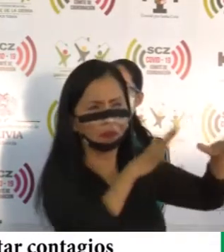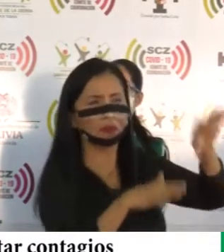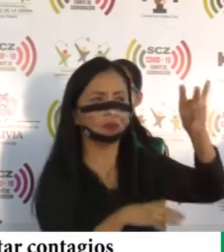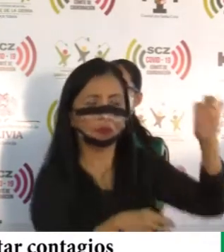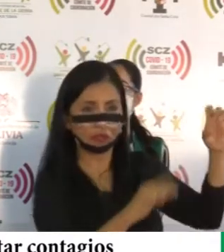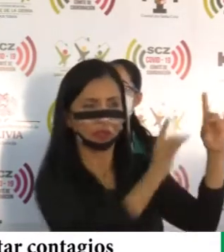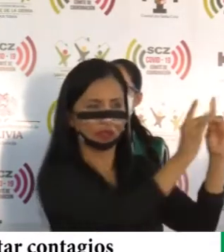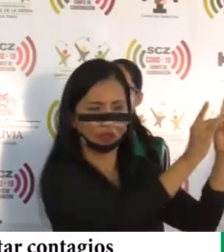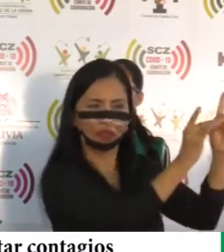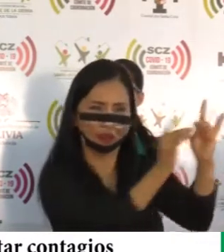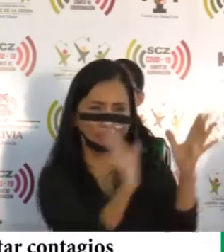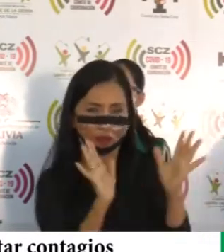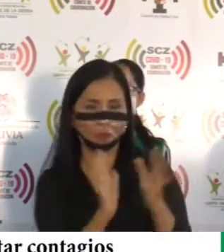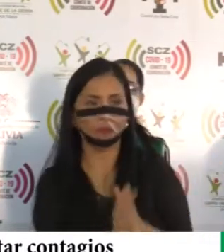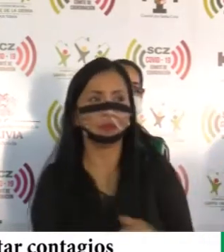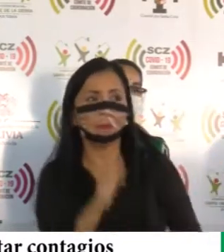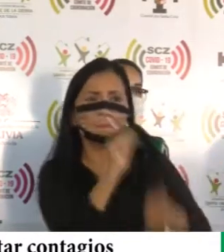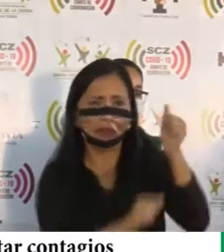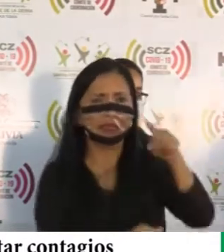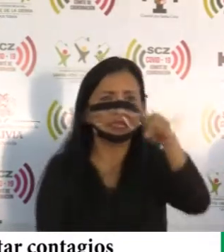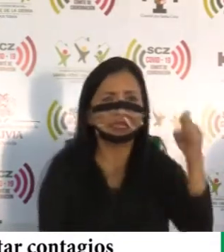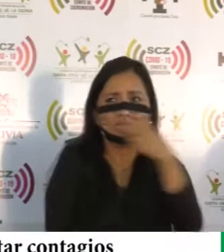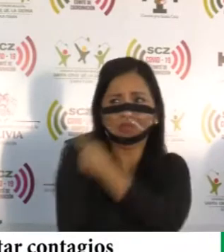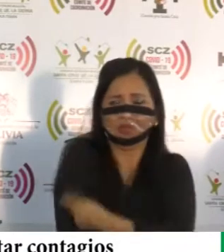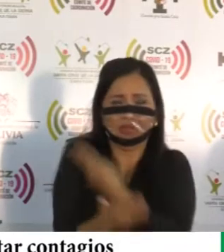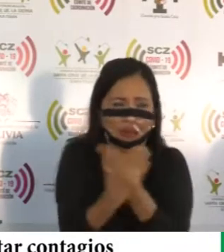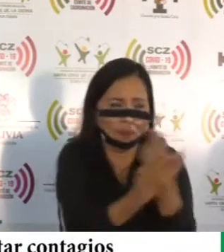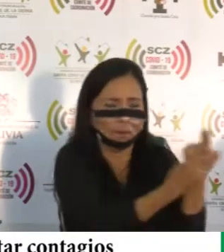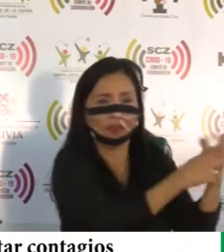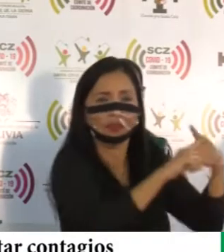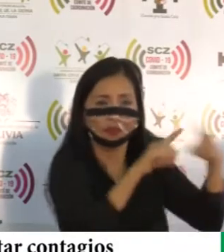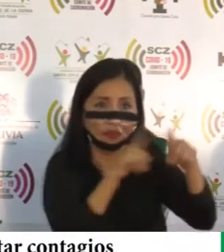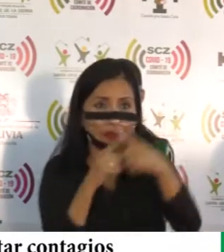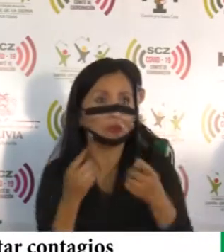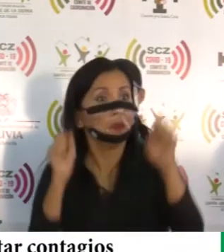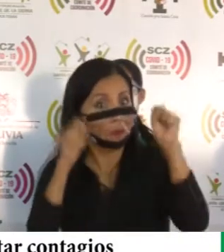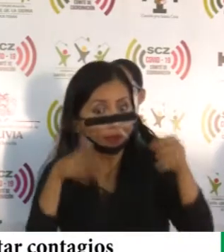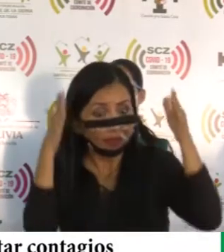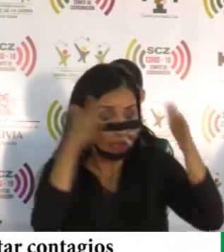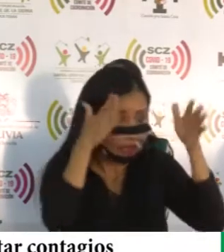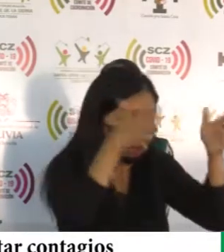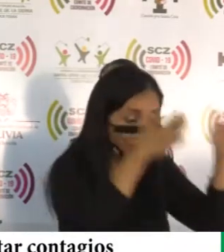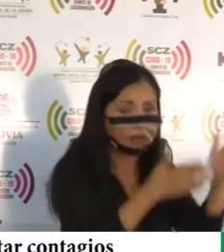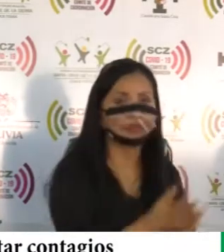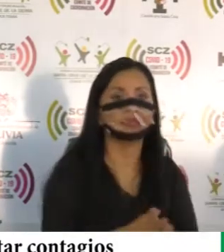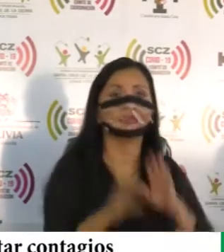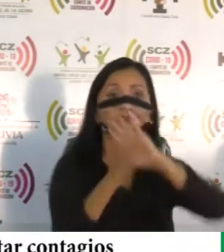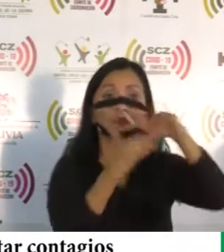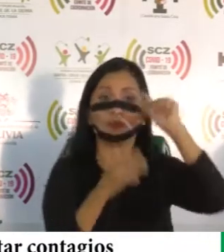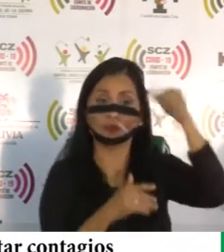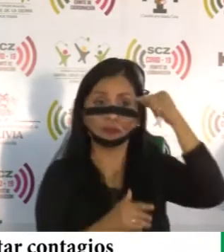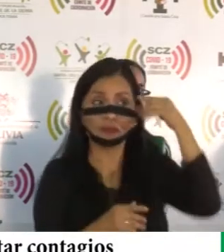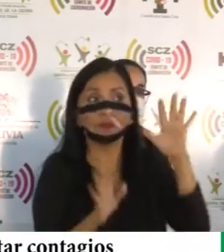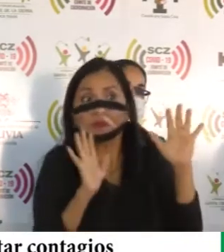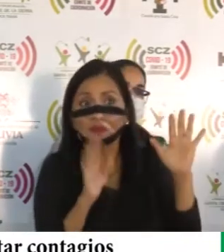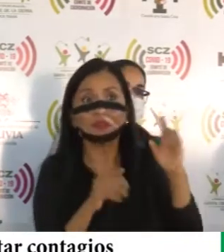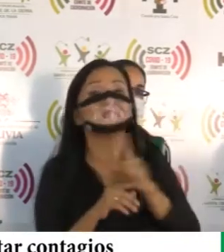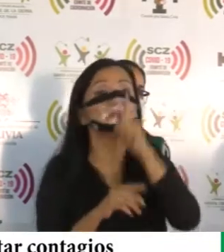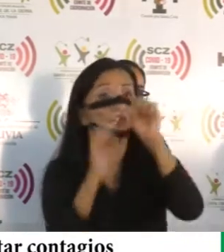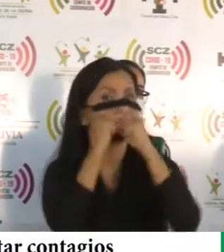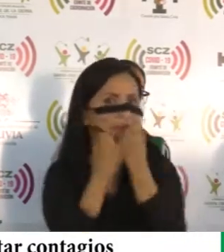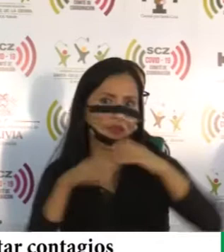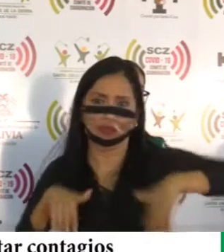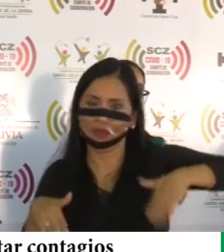800 camas. Más de 100 unidades de terapia intensiva con la capacidad de estar ofertada en el sistema público. Sin contar la seguridad